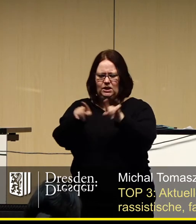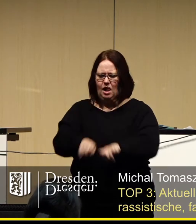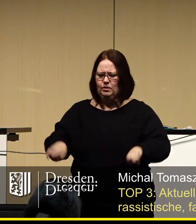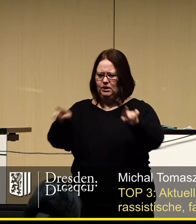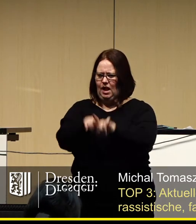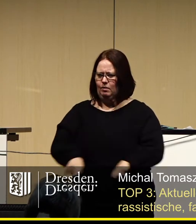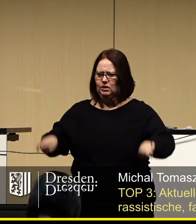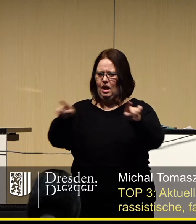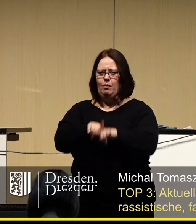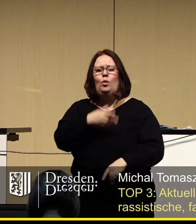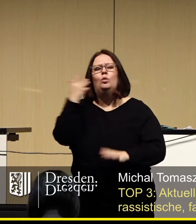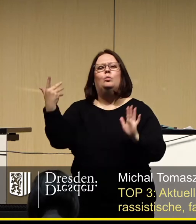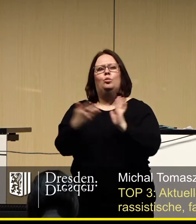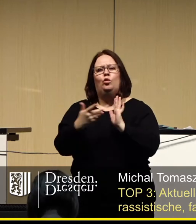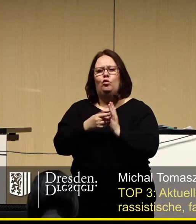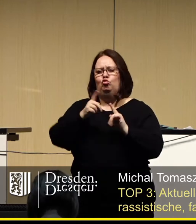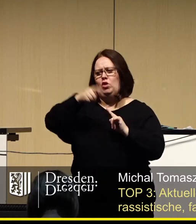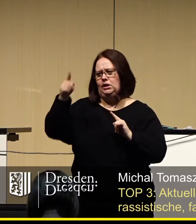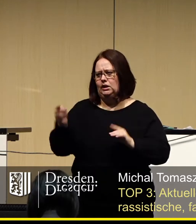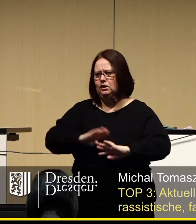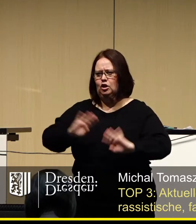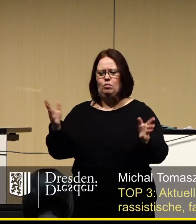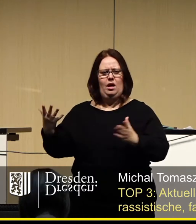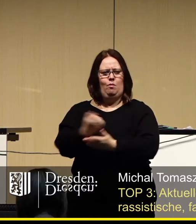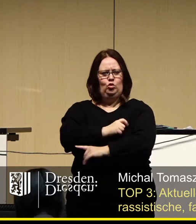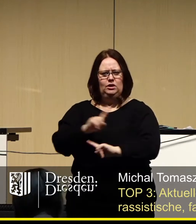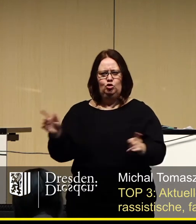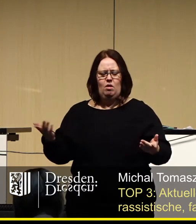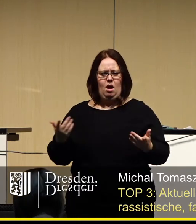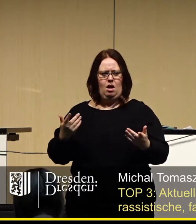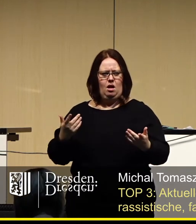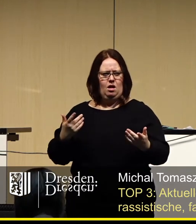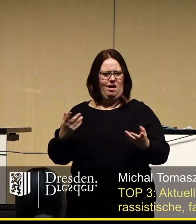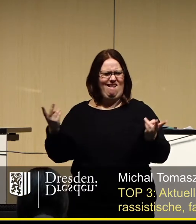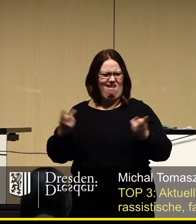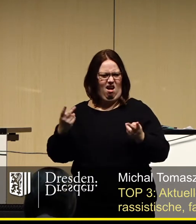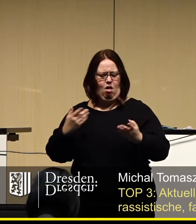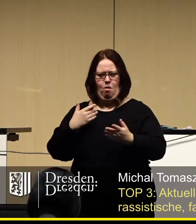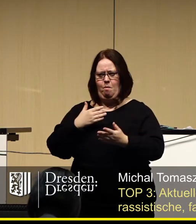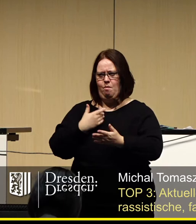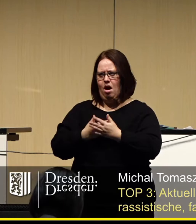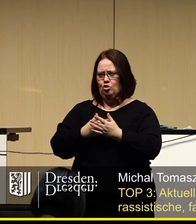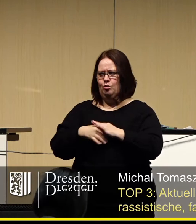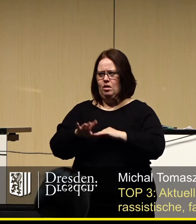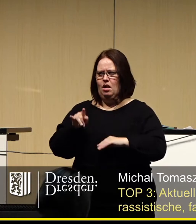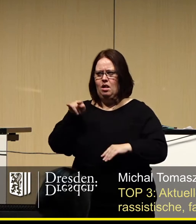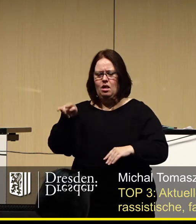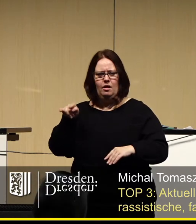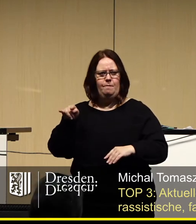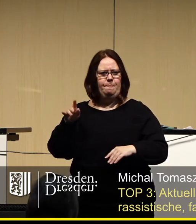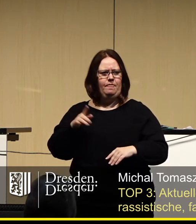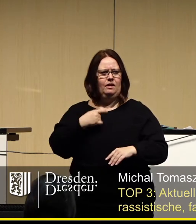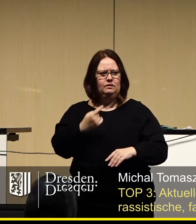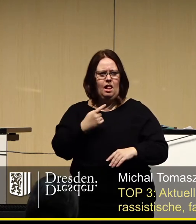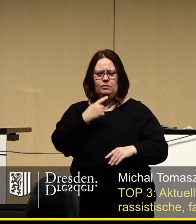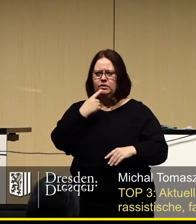Aber Sie prüfen ja nicht einmal mehr. Sie führen keine Statistiken, keine Erhebungen, ganz zu schweigen davon, dass Sie sich selbst